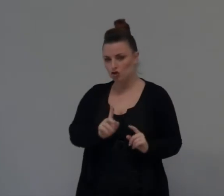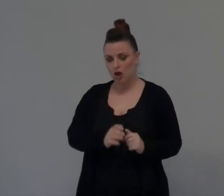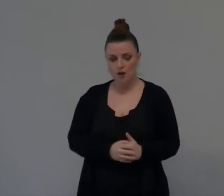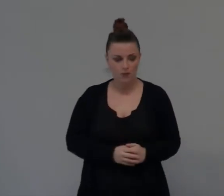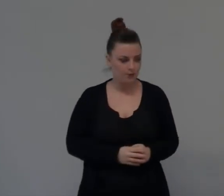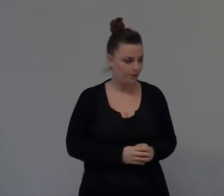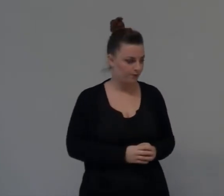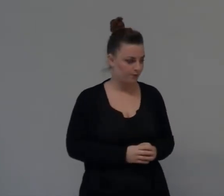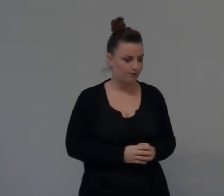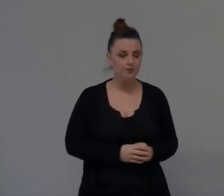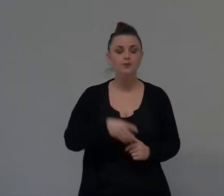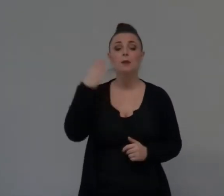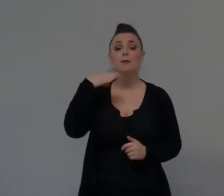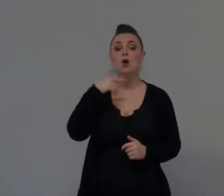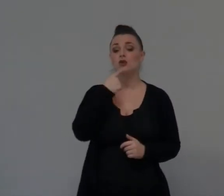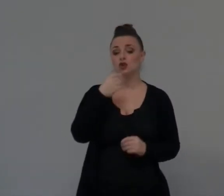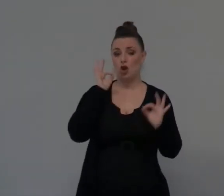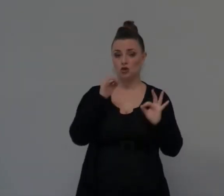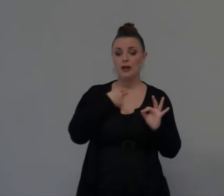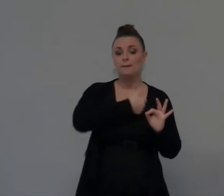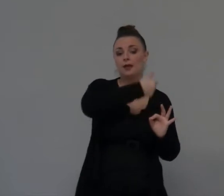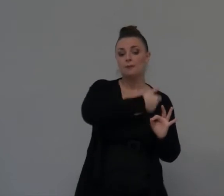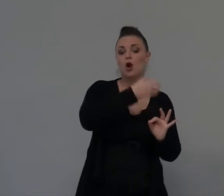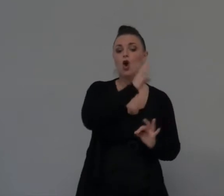In Prima Corinzi 13.19